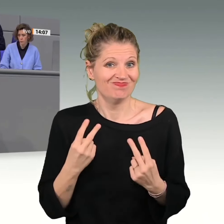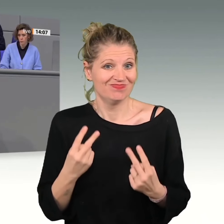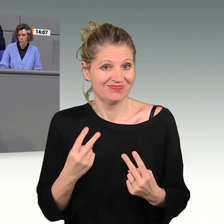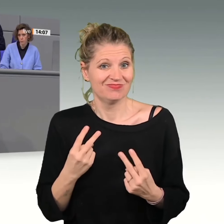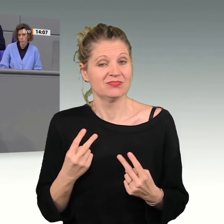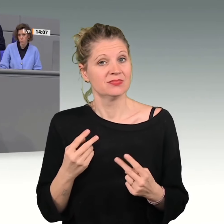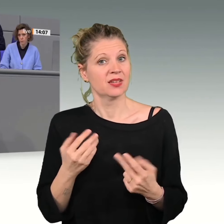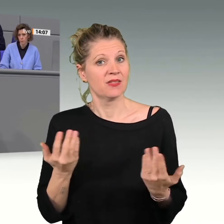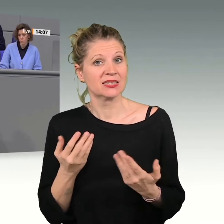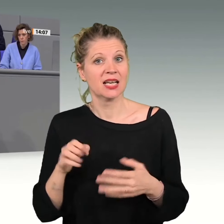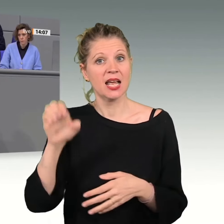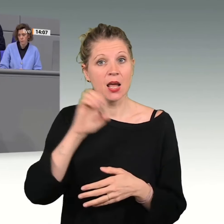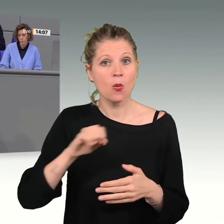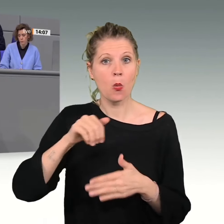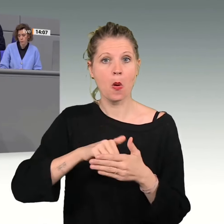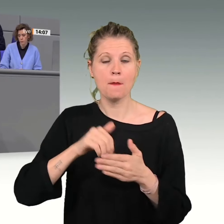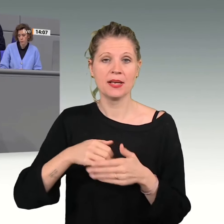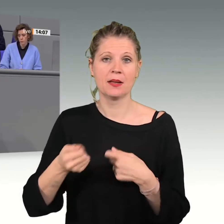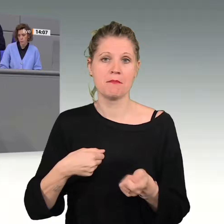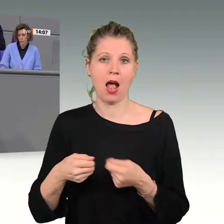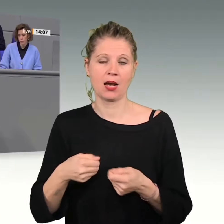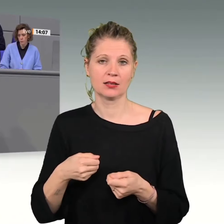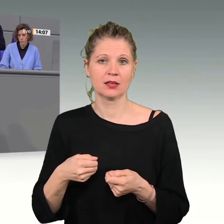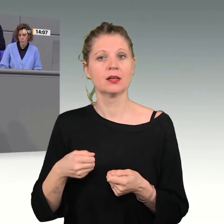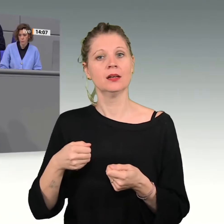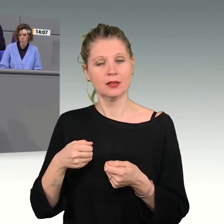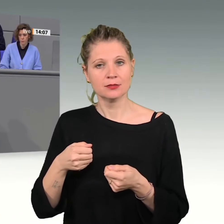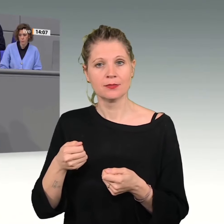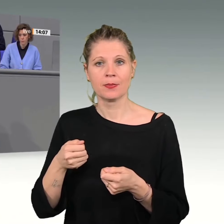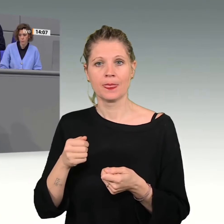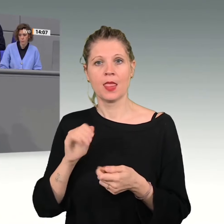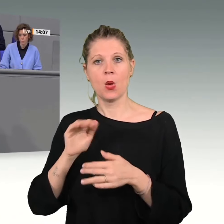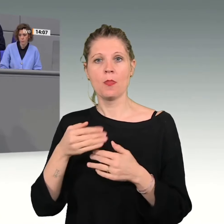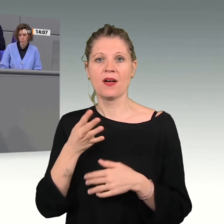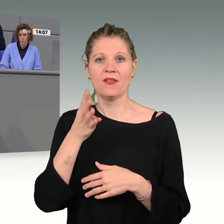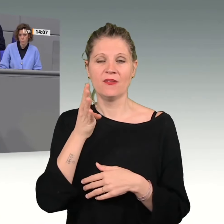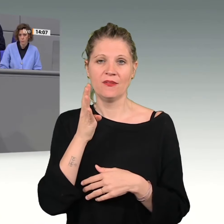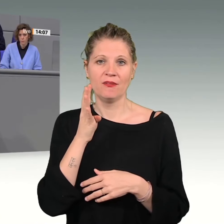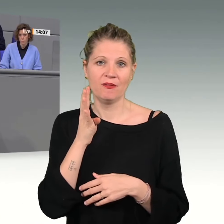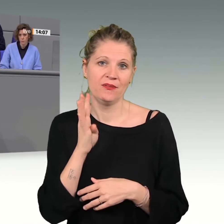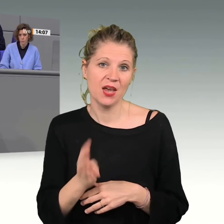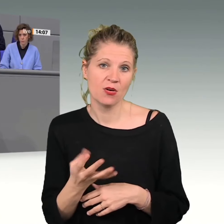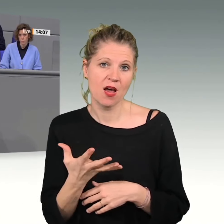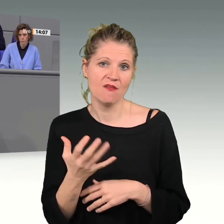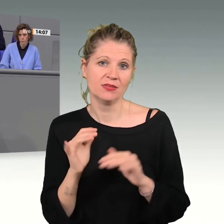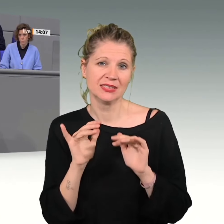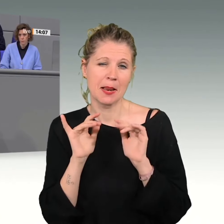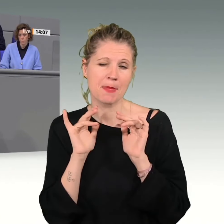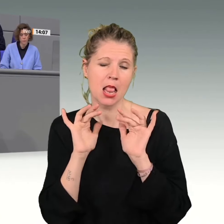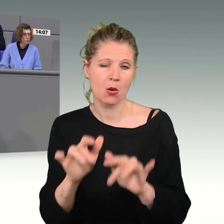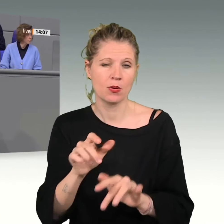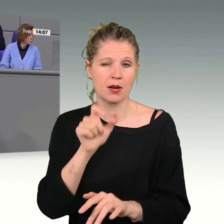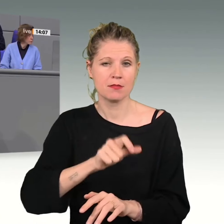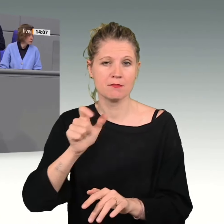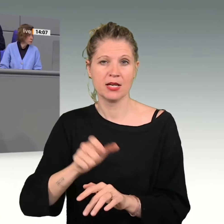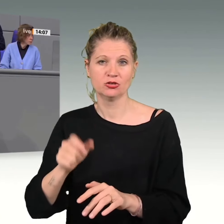der EU-Binnenmarkt, der den Zugang zu einem Markt von über 450 Millionen Menschen schafft und somit